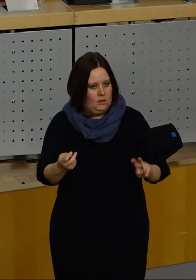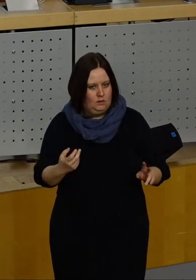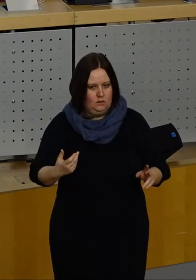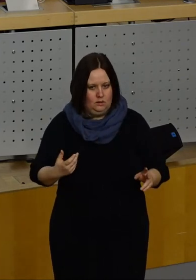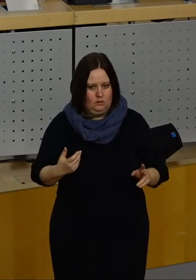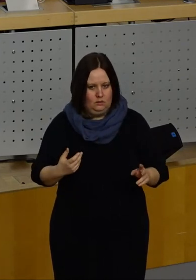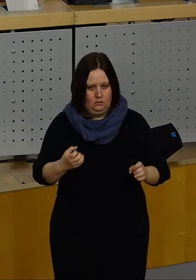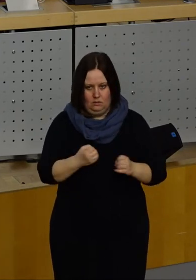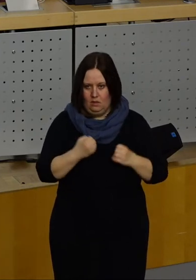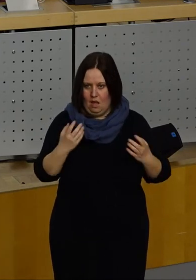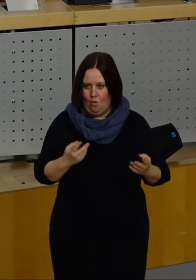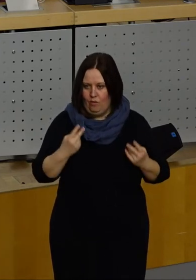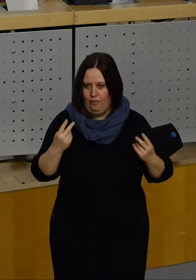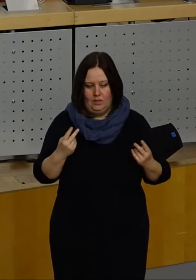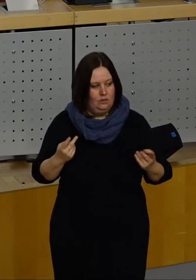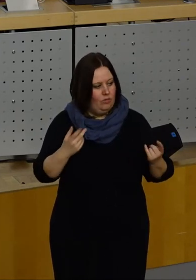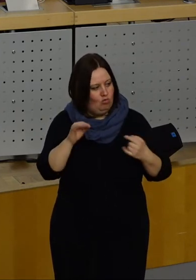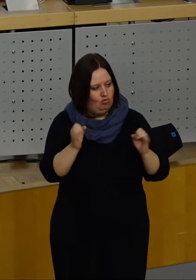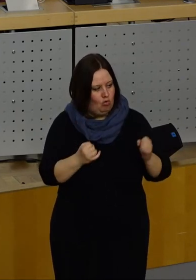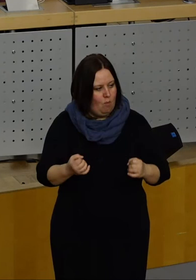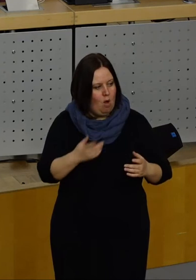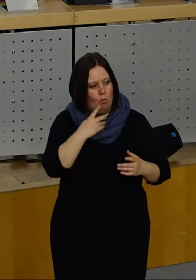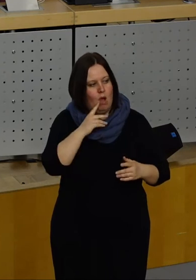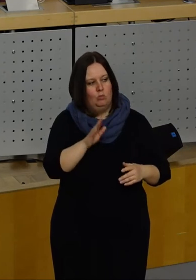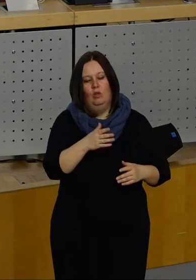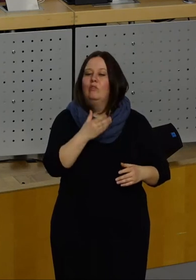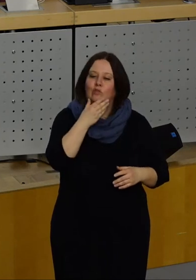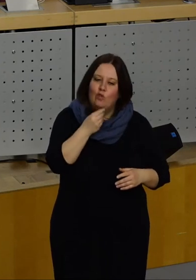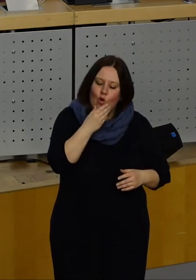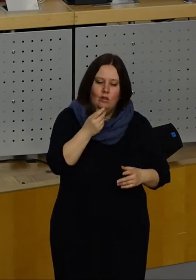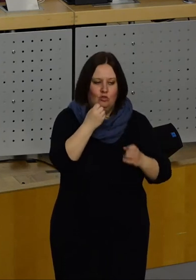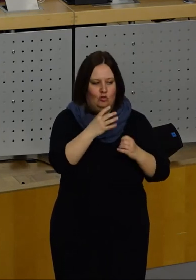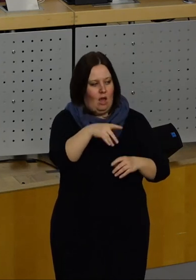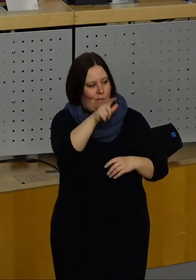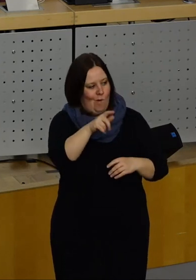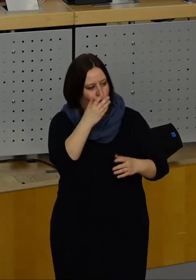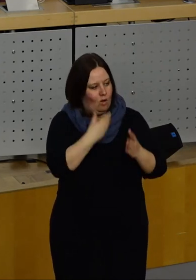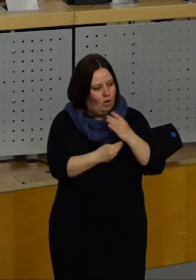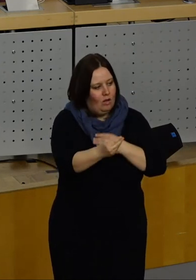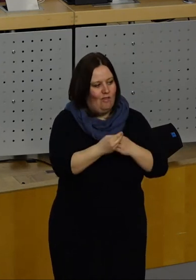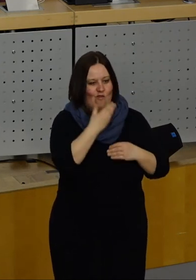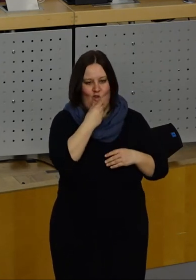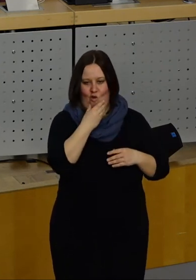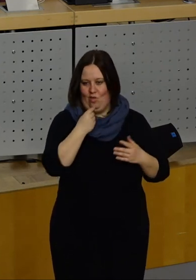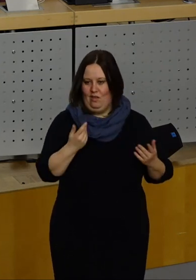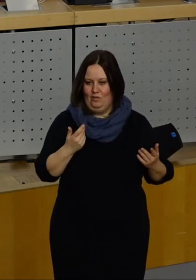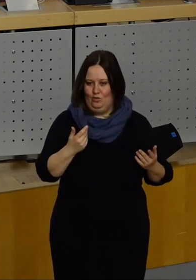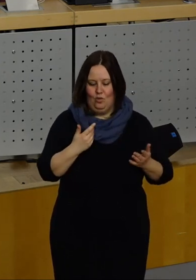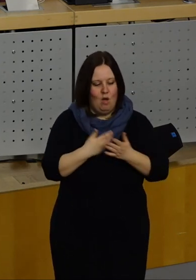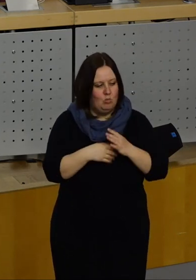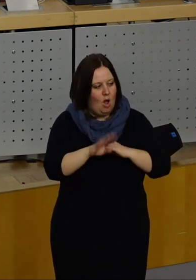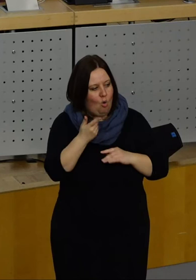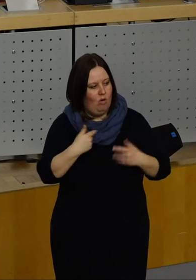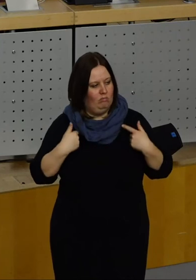dann gehört es natürlich dazu, Frau Sturm, dass man natürlich freundlich gegenüber dem Bürger gestimmt ist. Dass man hier ein